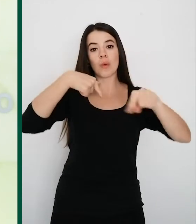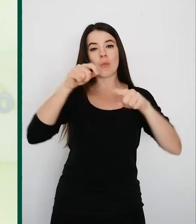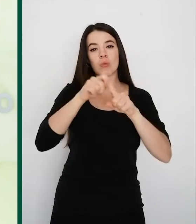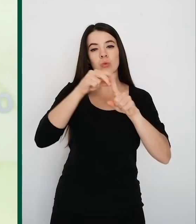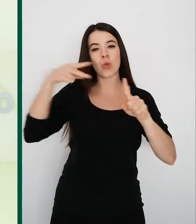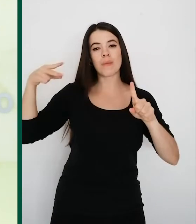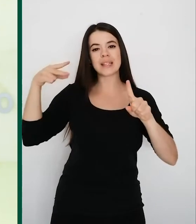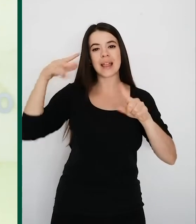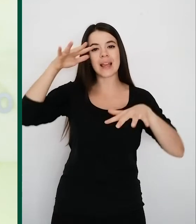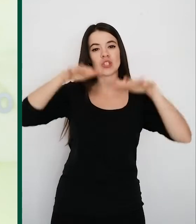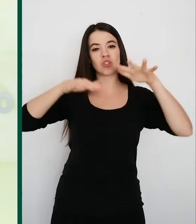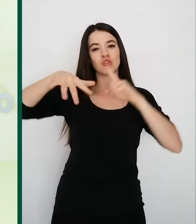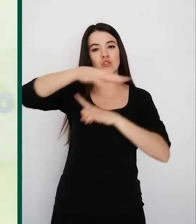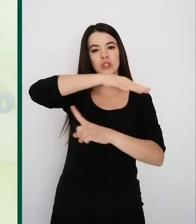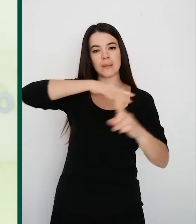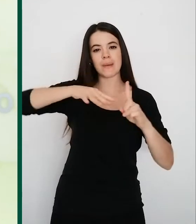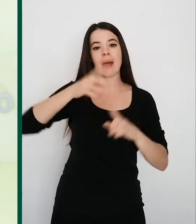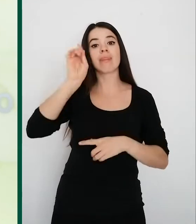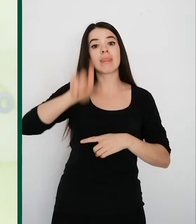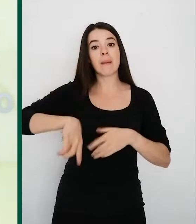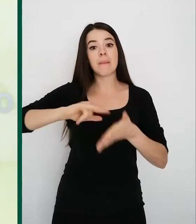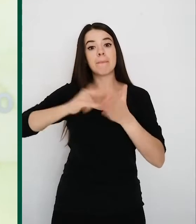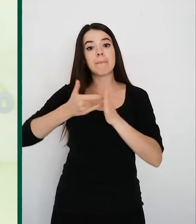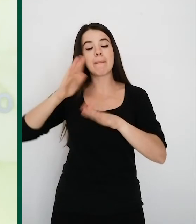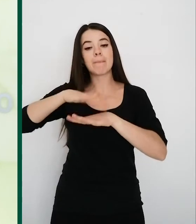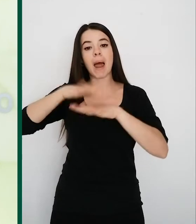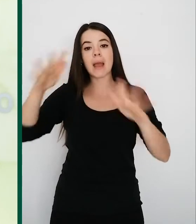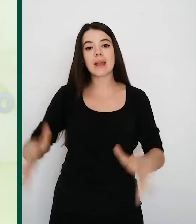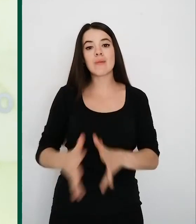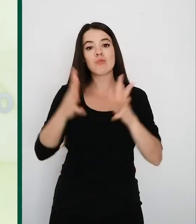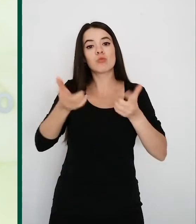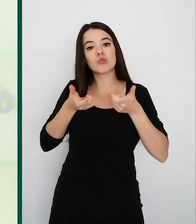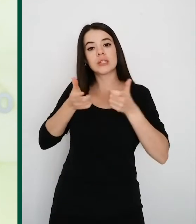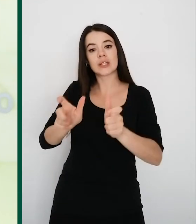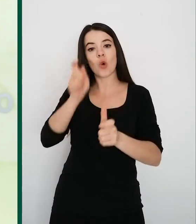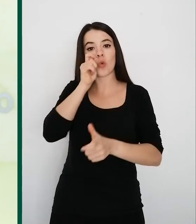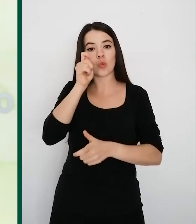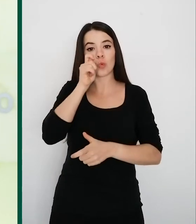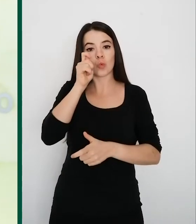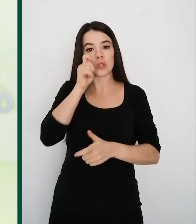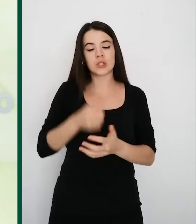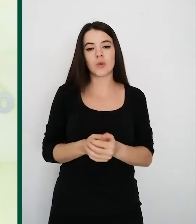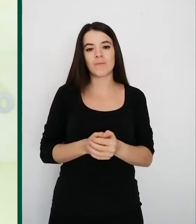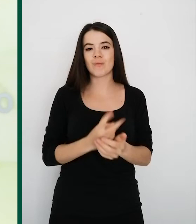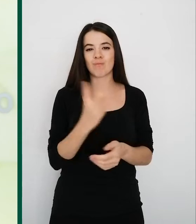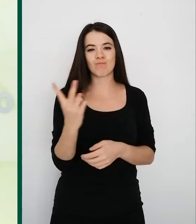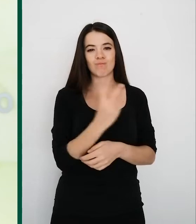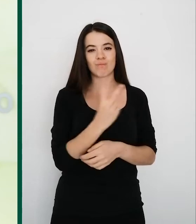vista de la sostenibilidad principalmente y un plan también de impulso al sector turístico que son dos de